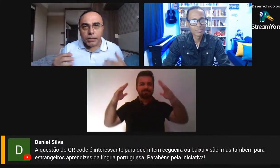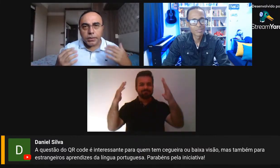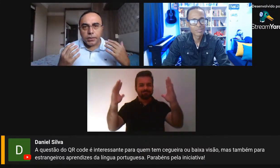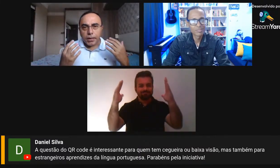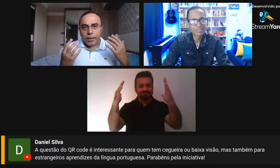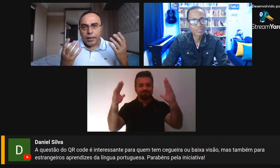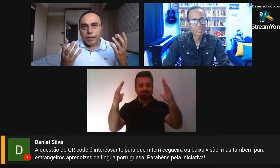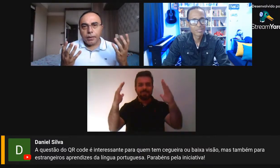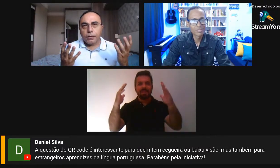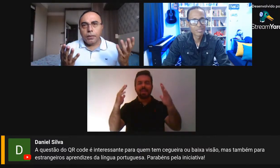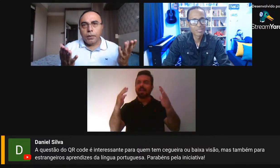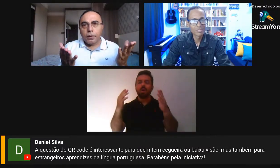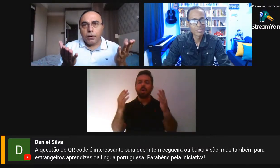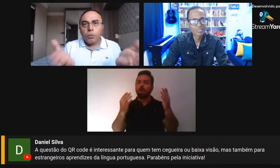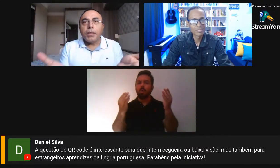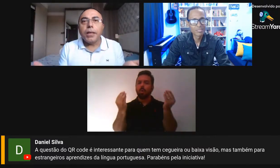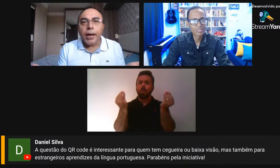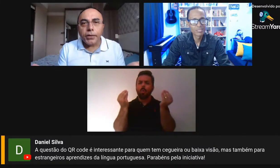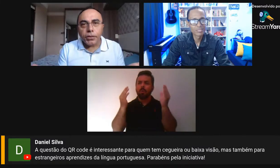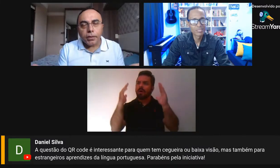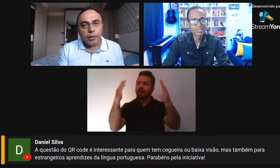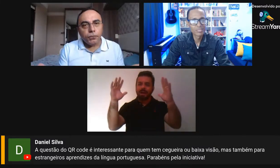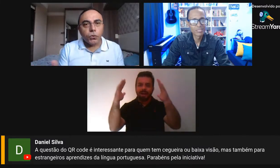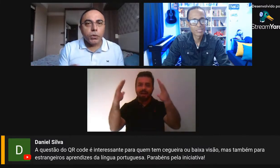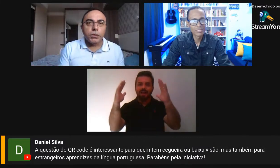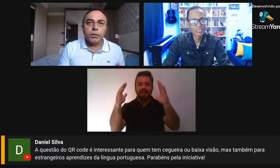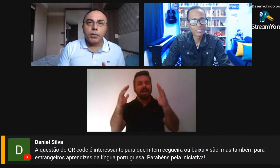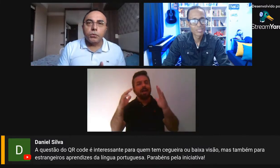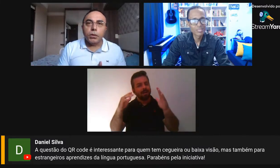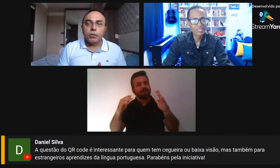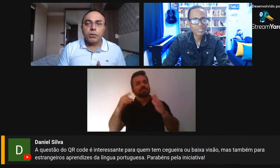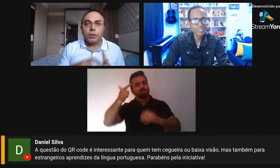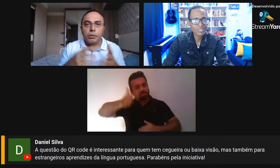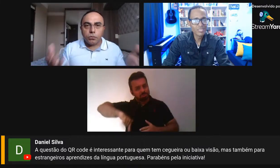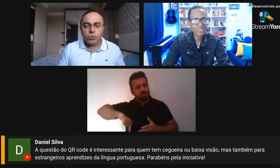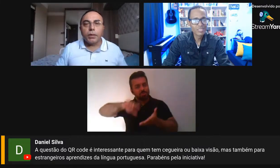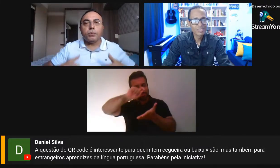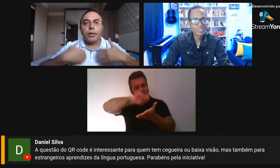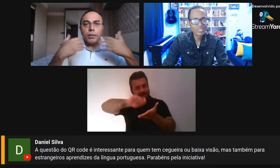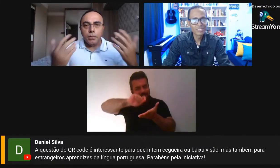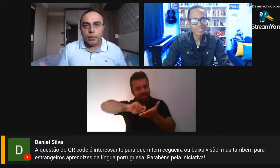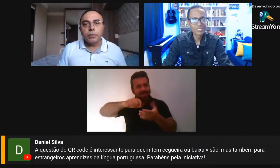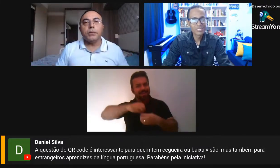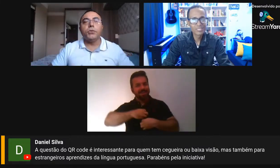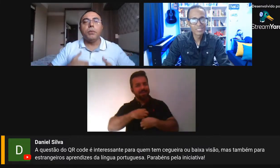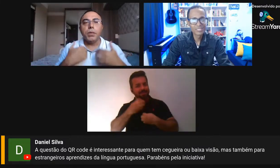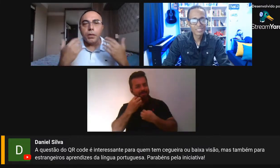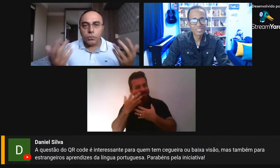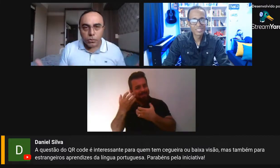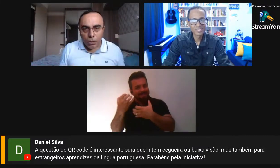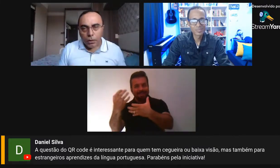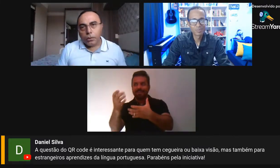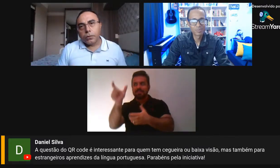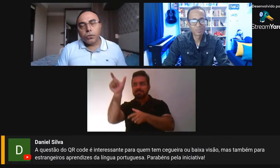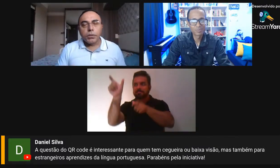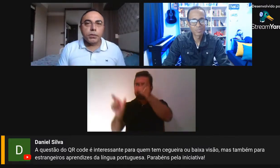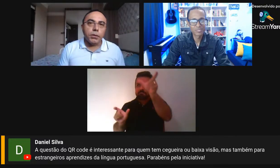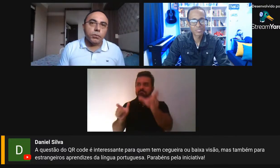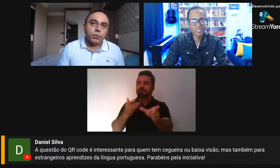poemas em homenagem a figuras que eu tenho, assim, um certo carinho, né, sejam amigos,